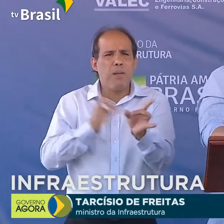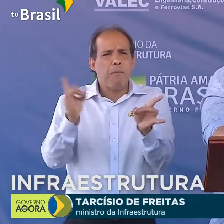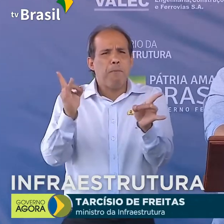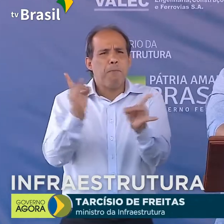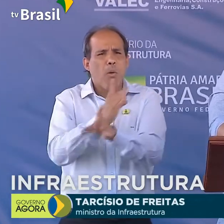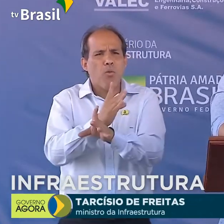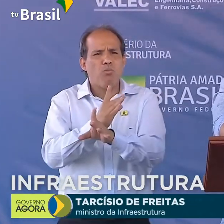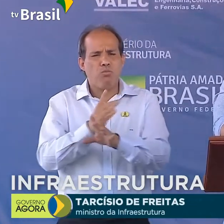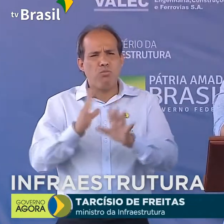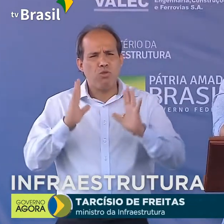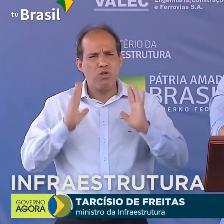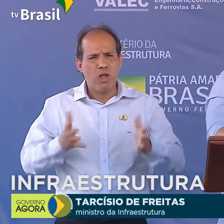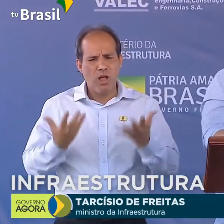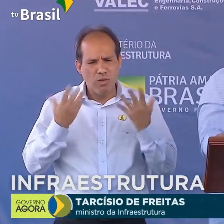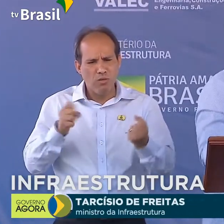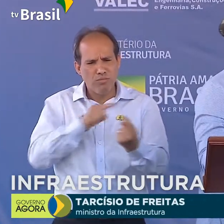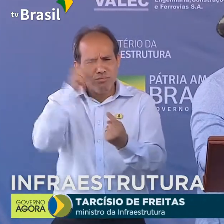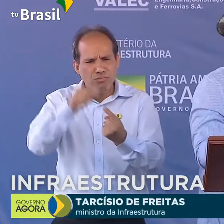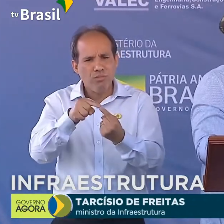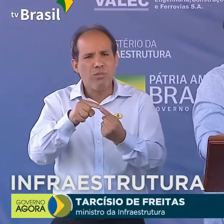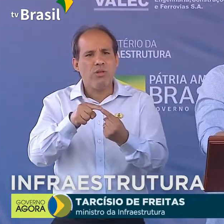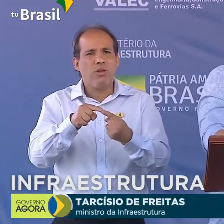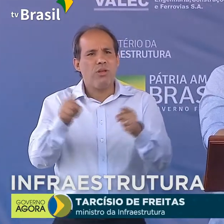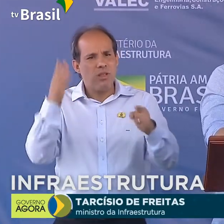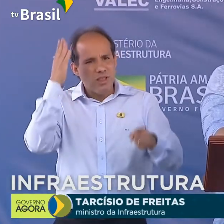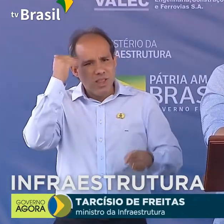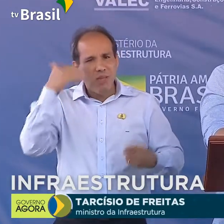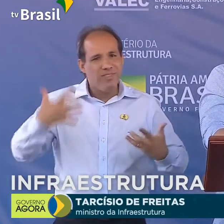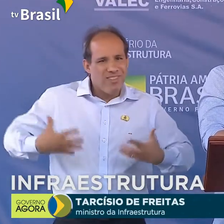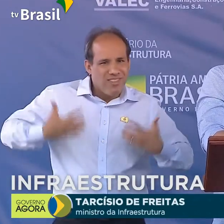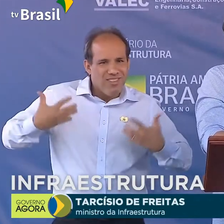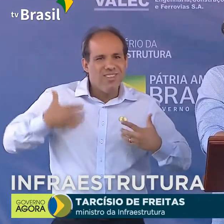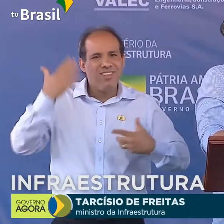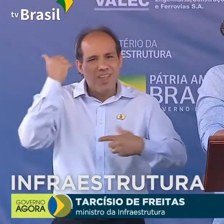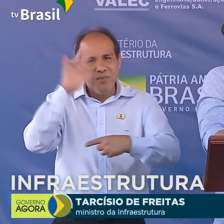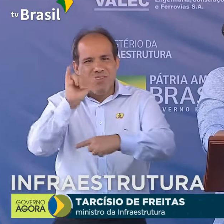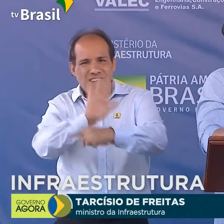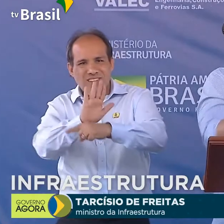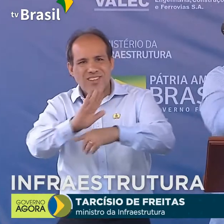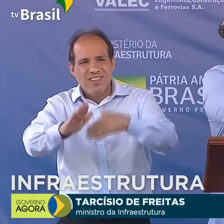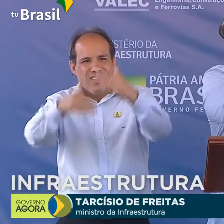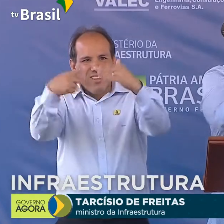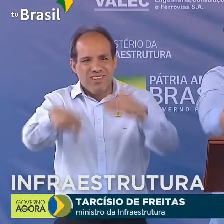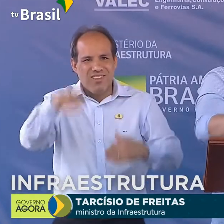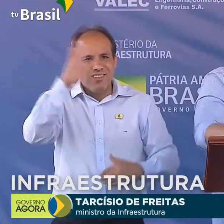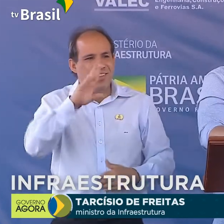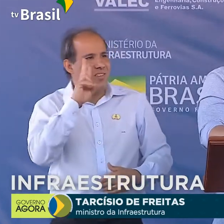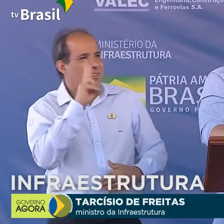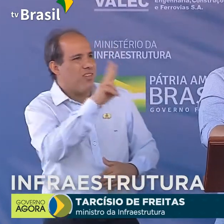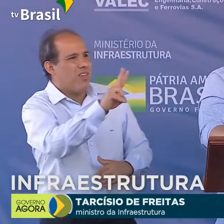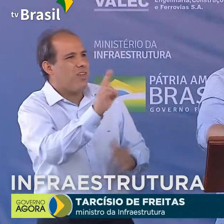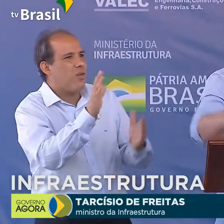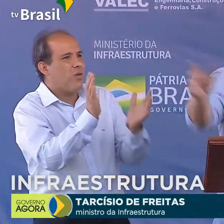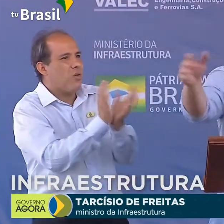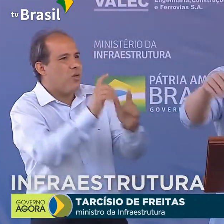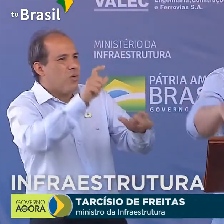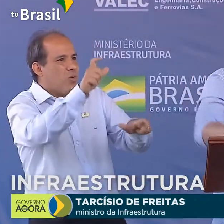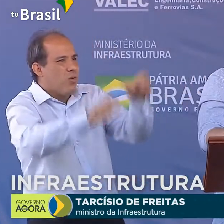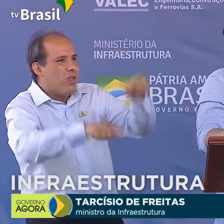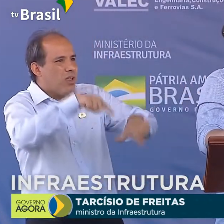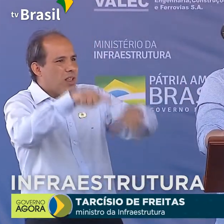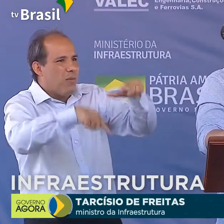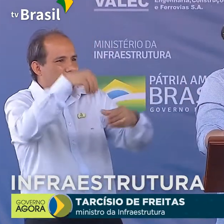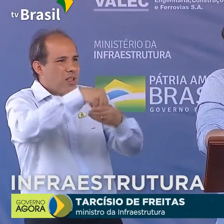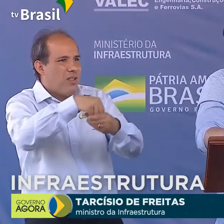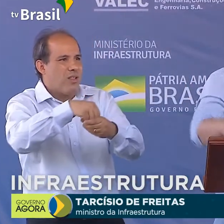entusiasmo, que sabem que vão contribuir com o Brasil. Me dá alegria ver os operários que trabalham aqui na Triunfo, no